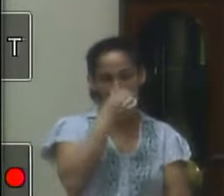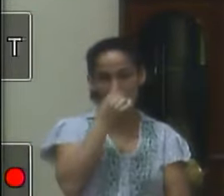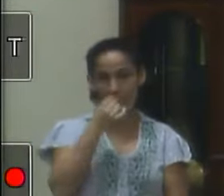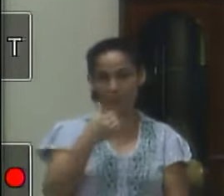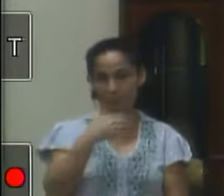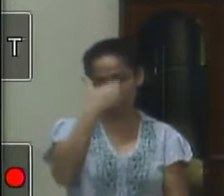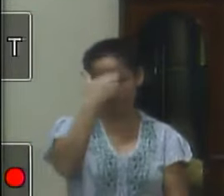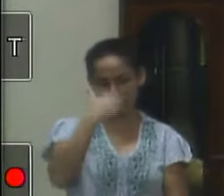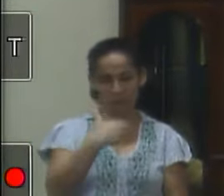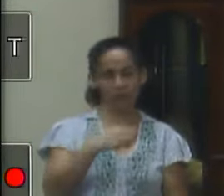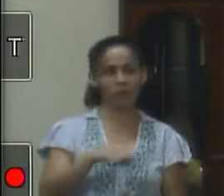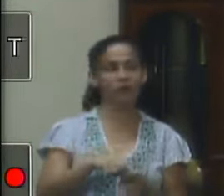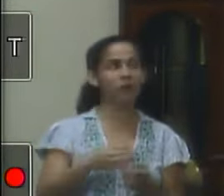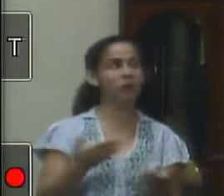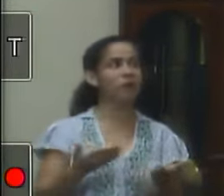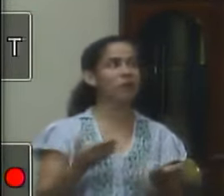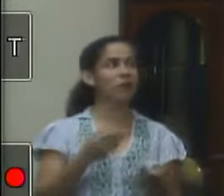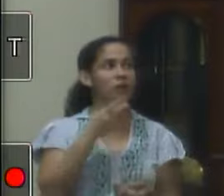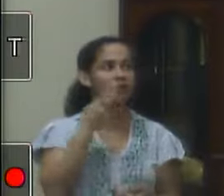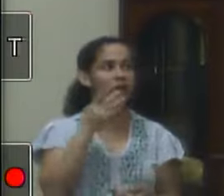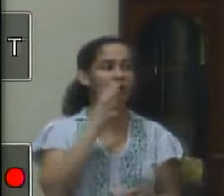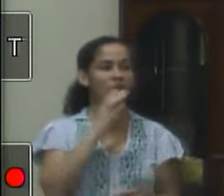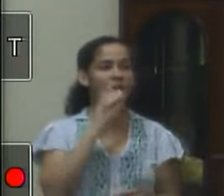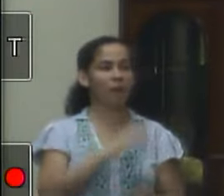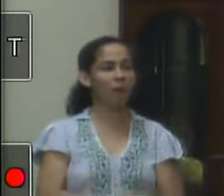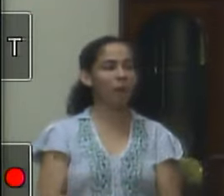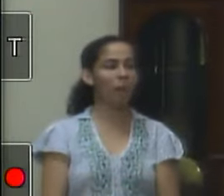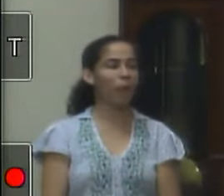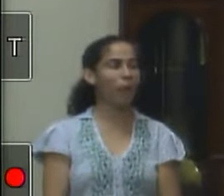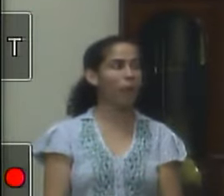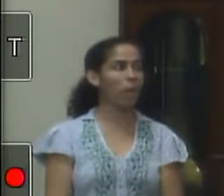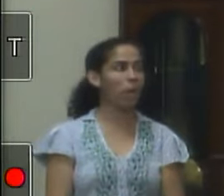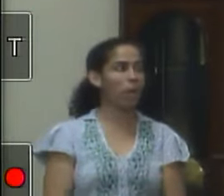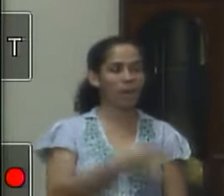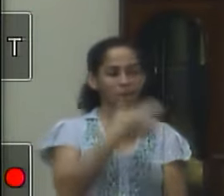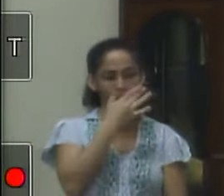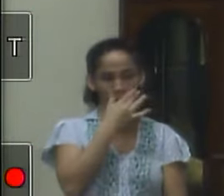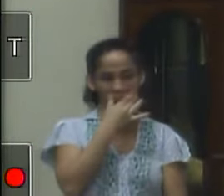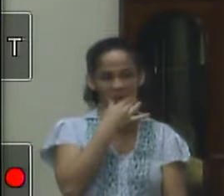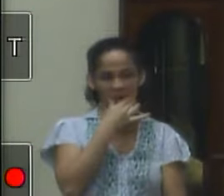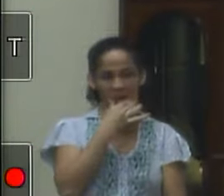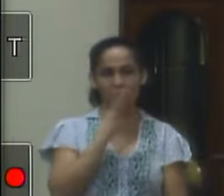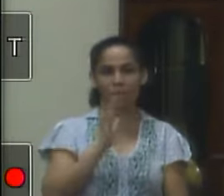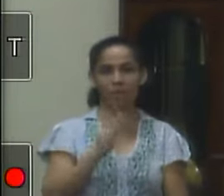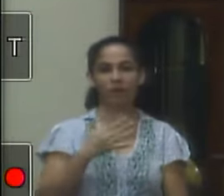Eu, hoje, eu vou ser muito breve, mas gostaria,